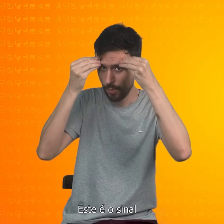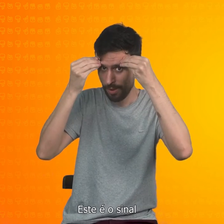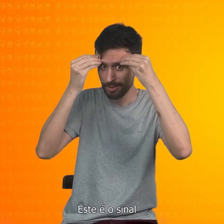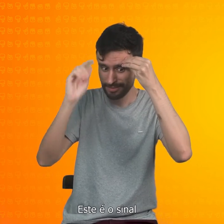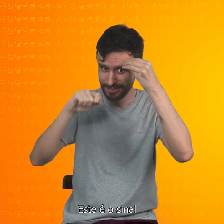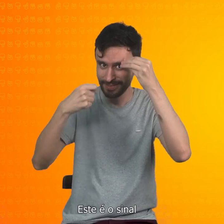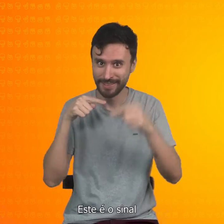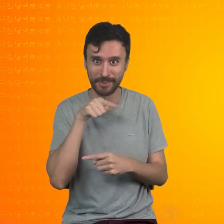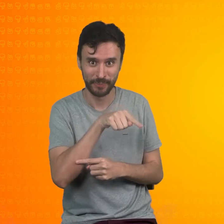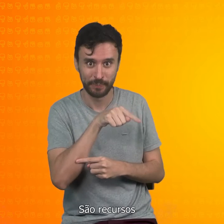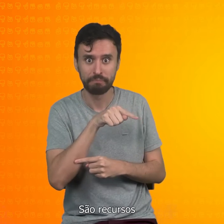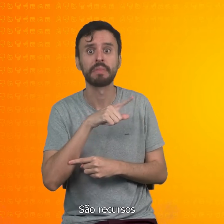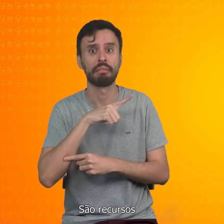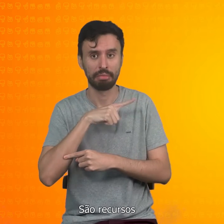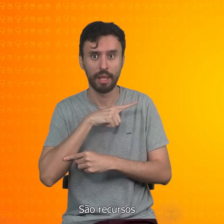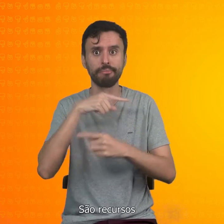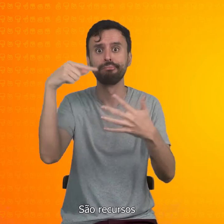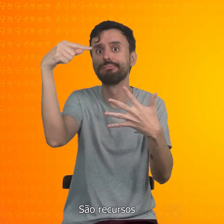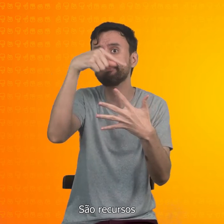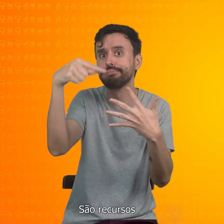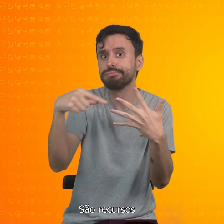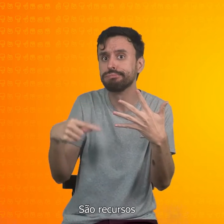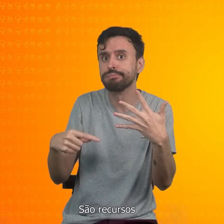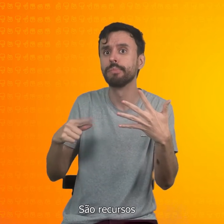sinal, são recursos que possuem